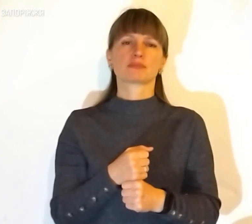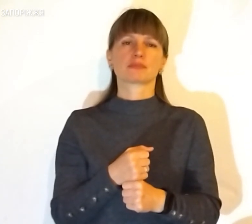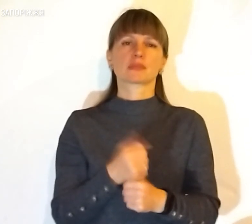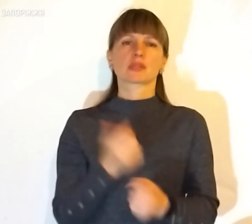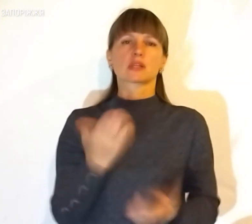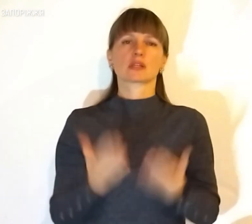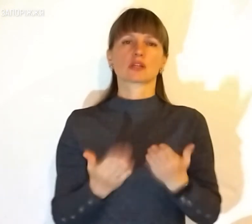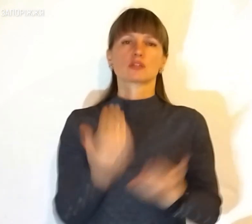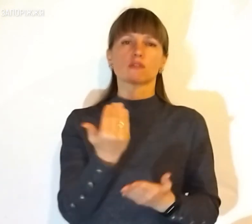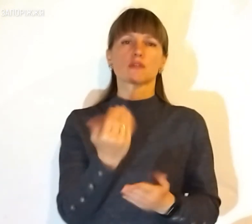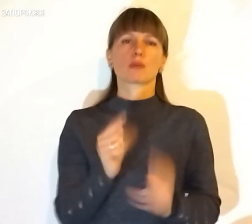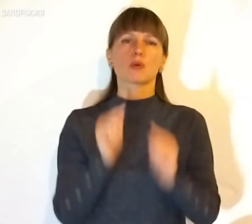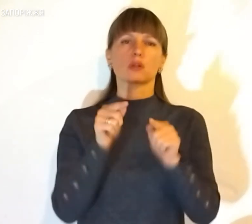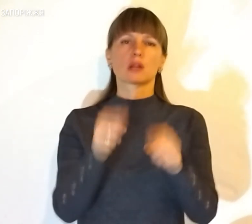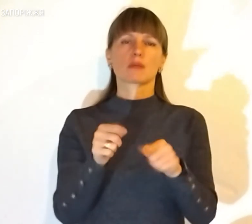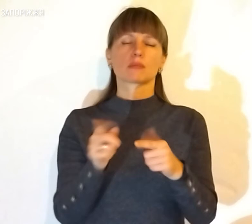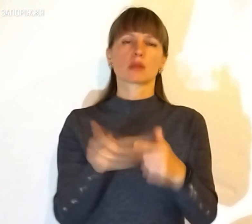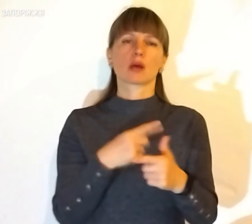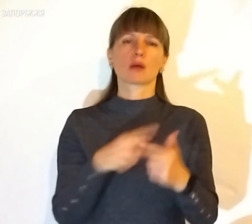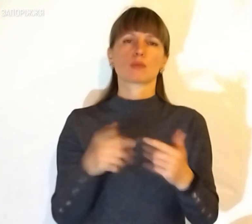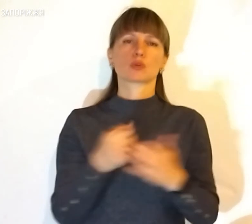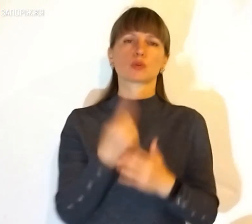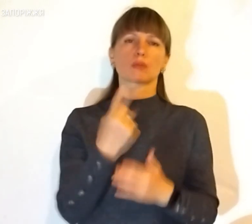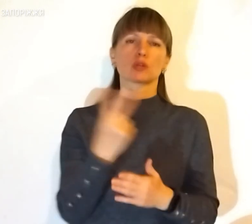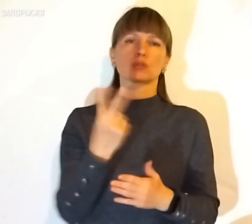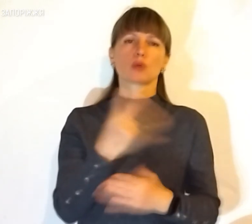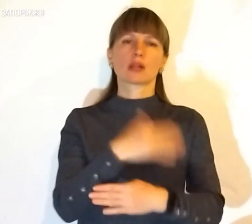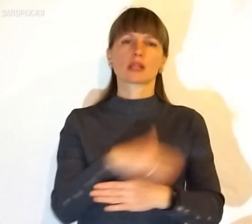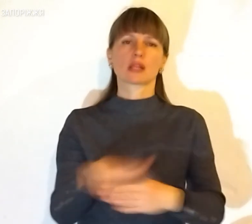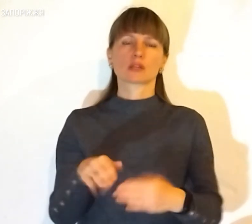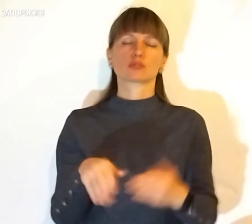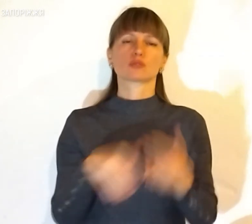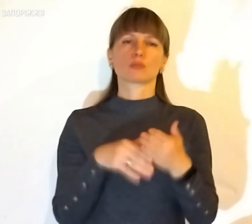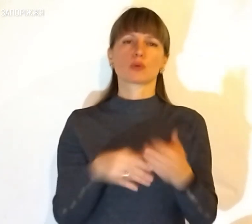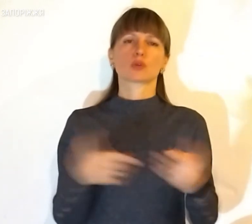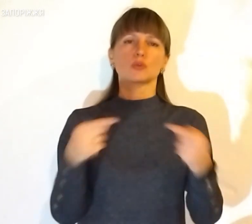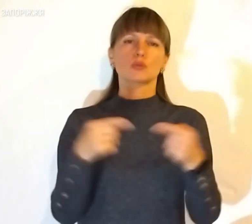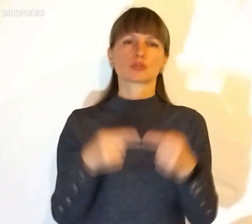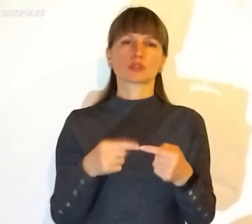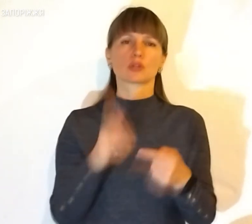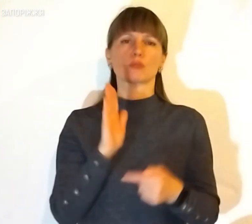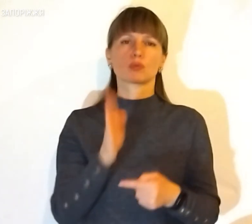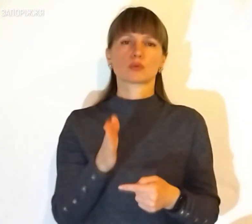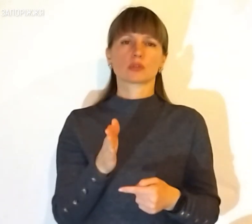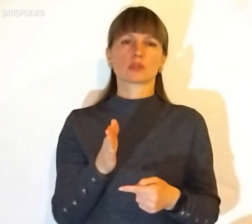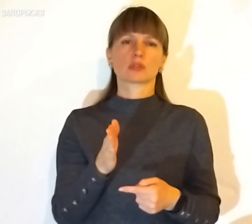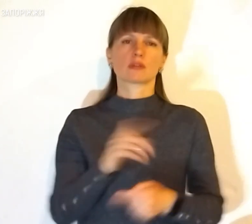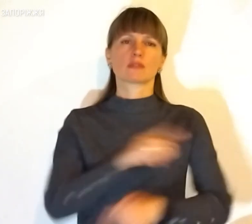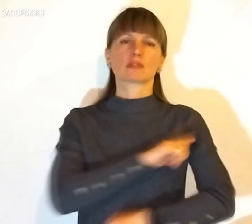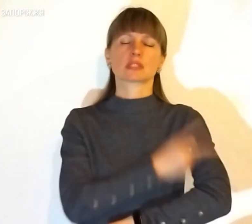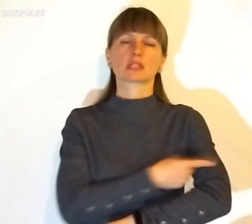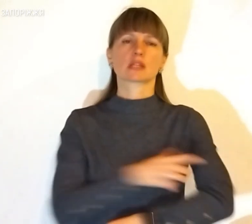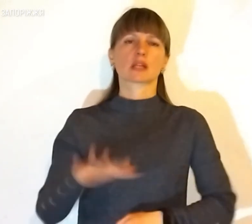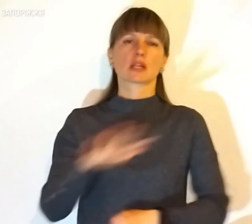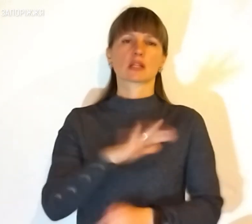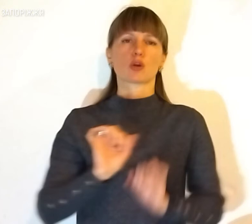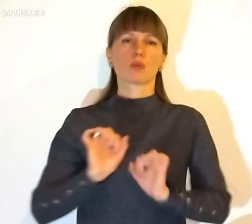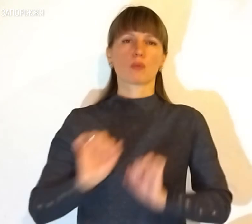Якщо ви потрапите або за першою, або за другою адресою, допомога точно буде в силах територіальної оборони